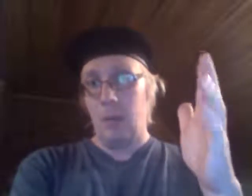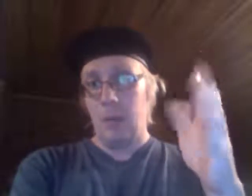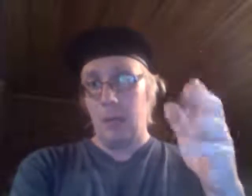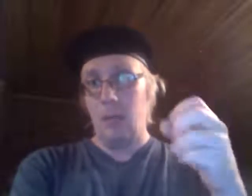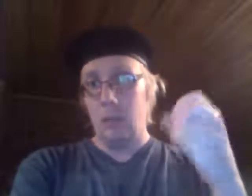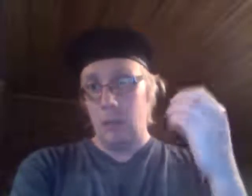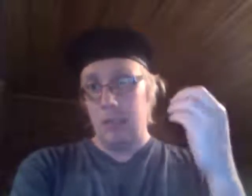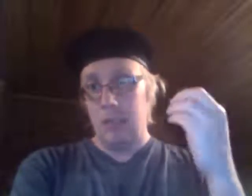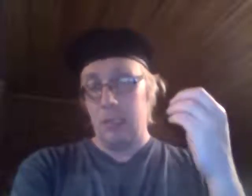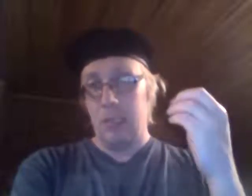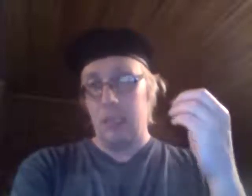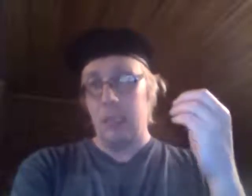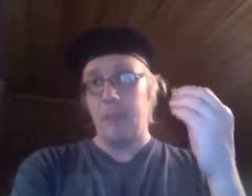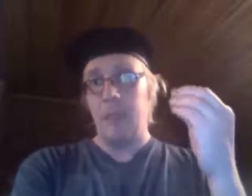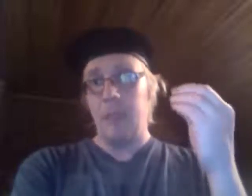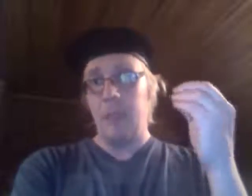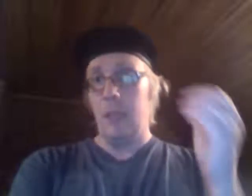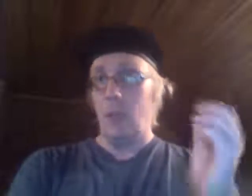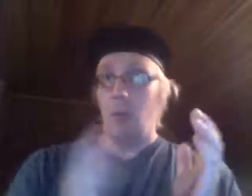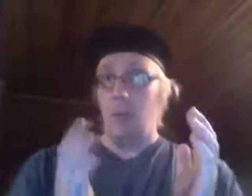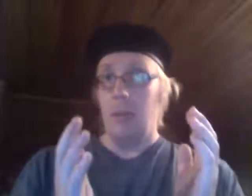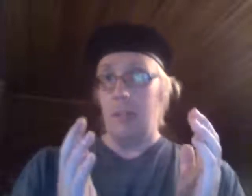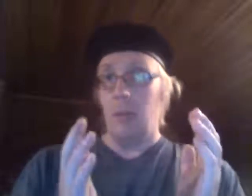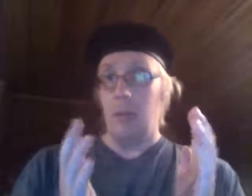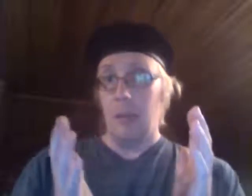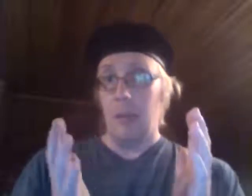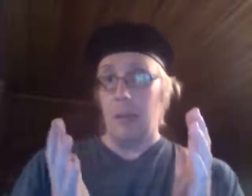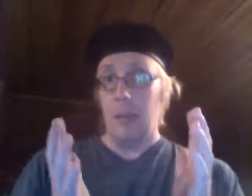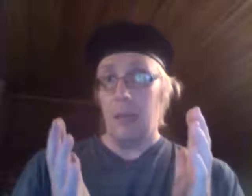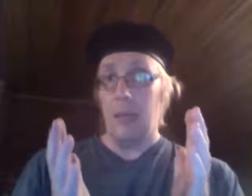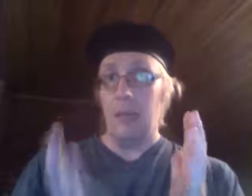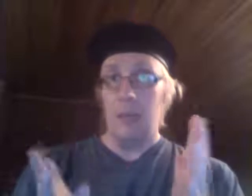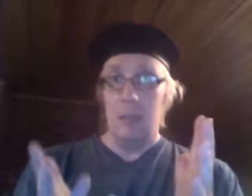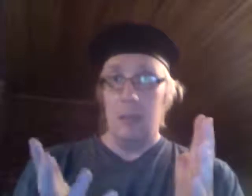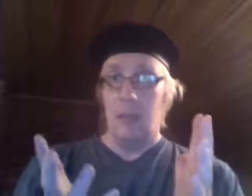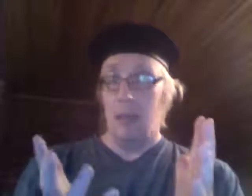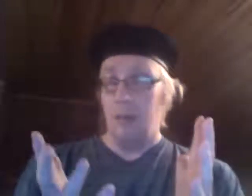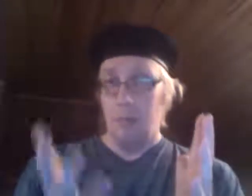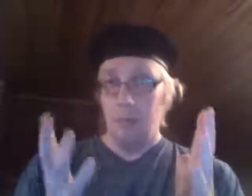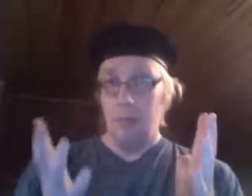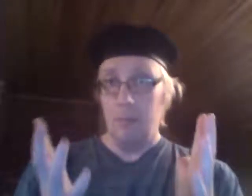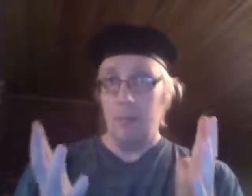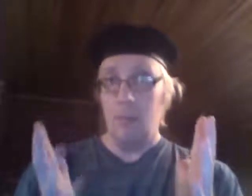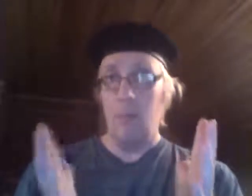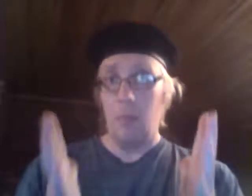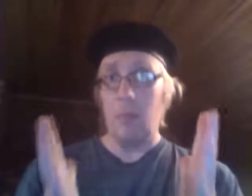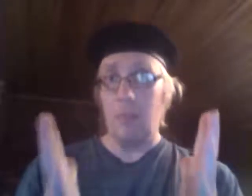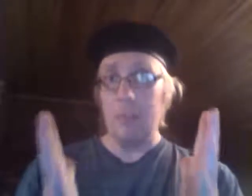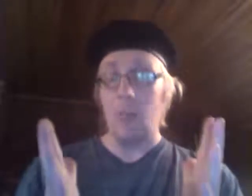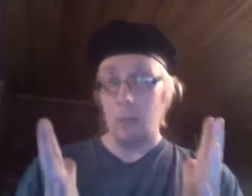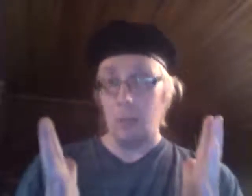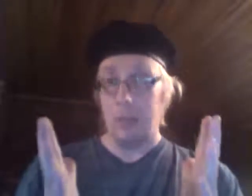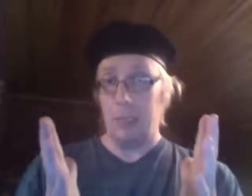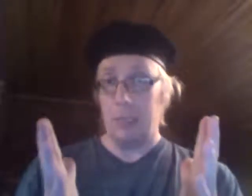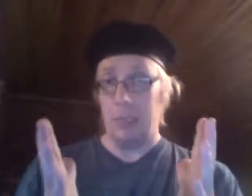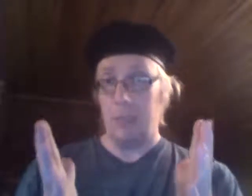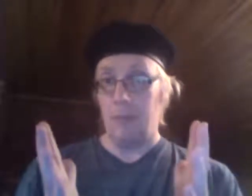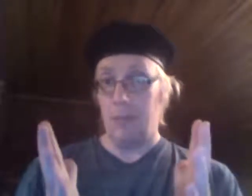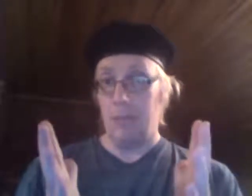käyttöön, että se saisi maatiloilla lihakarjaa ja muuta maataloustuotteita sieltä viemään